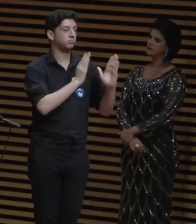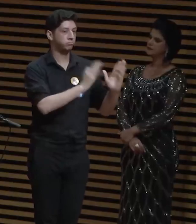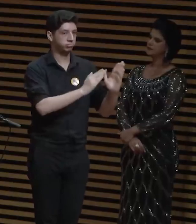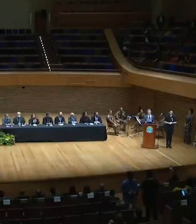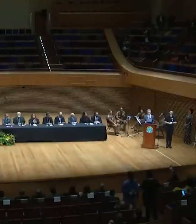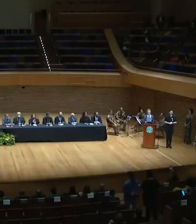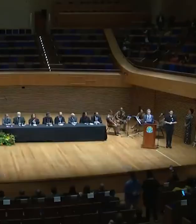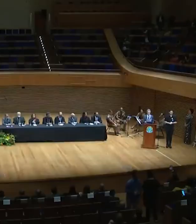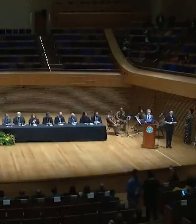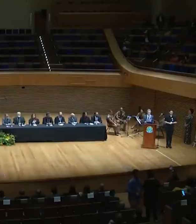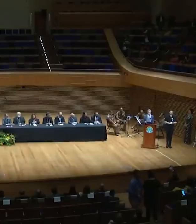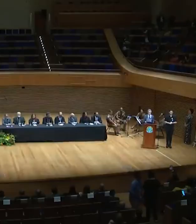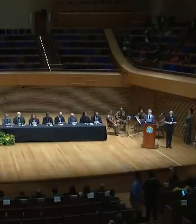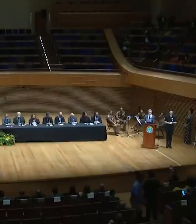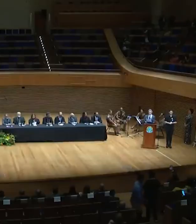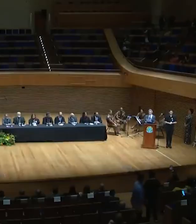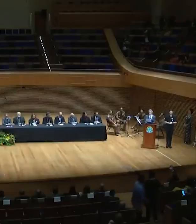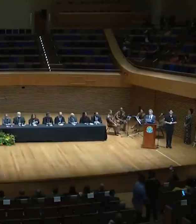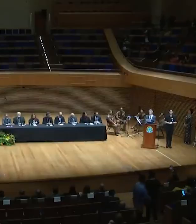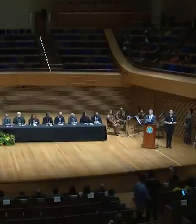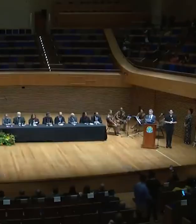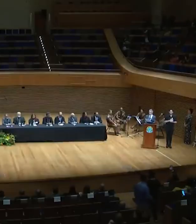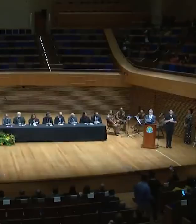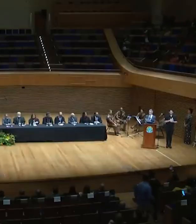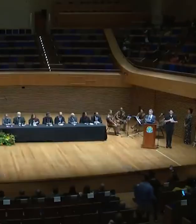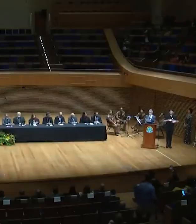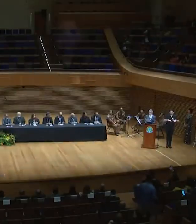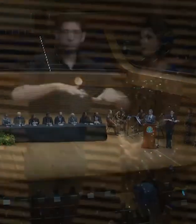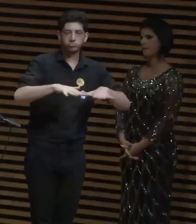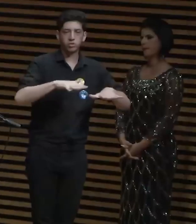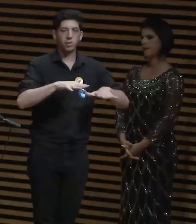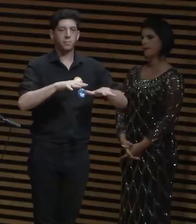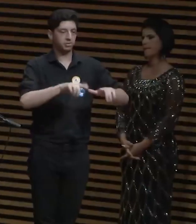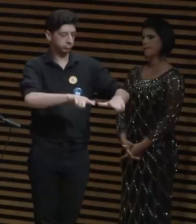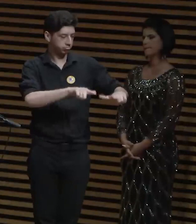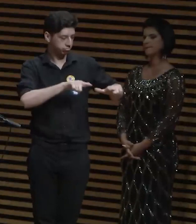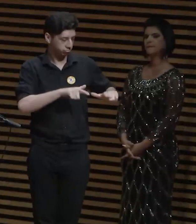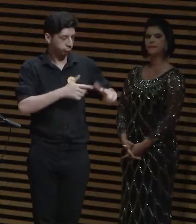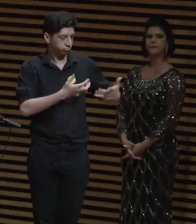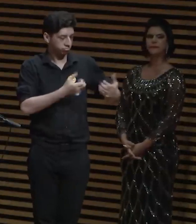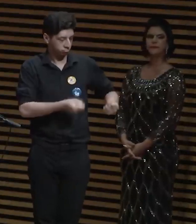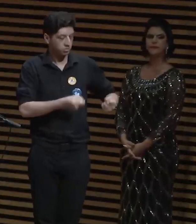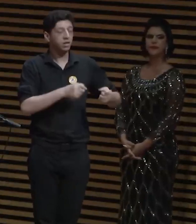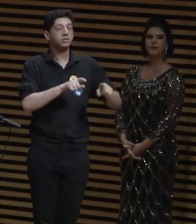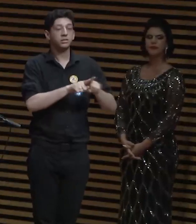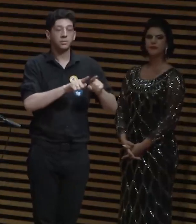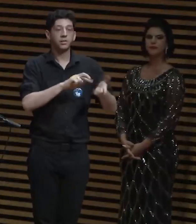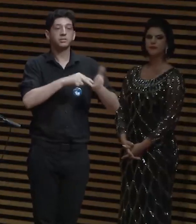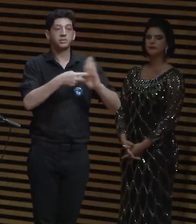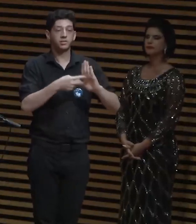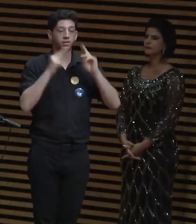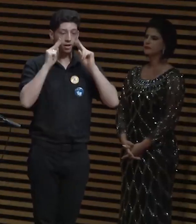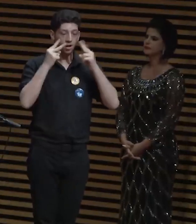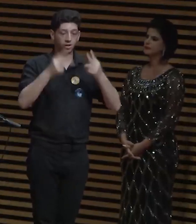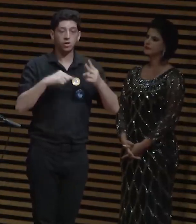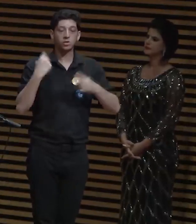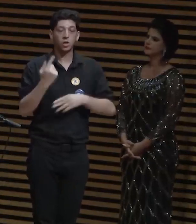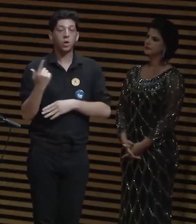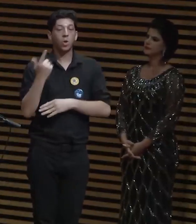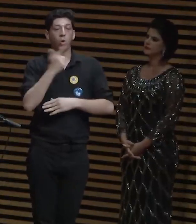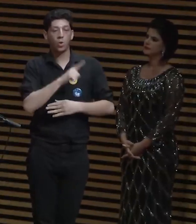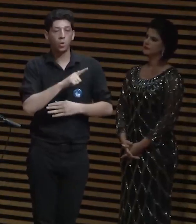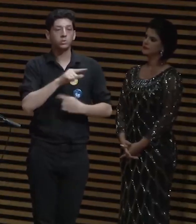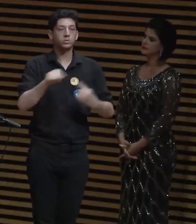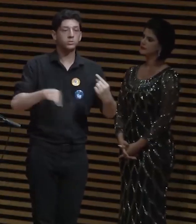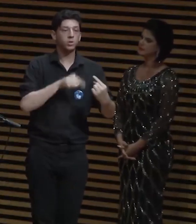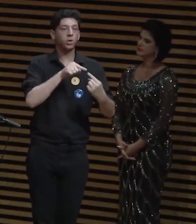continuar. Esse ato de diplomação é também o reconhecimento de que cumprimos o dever